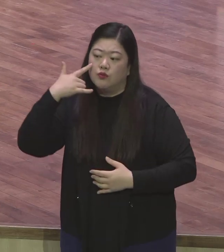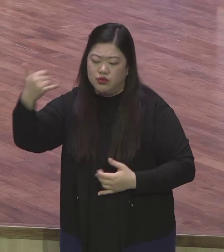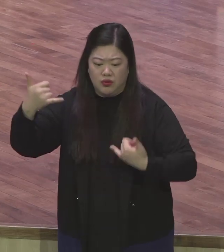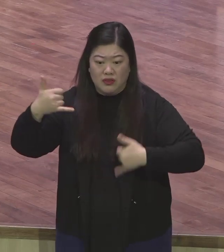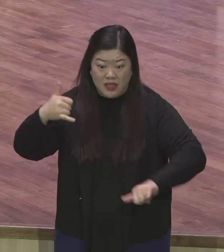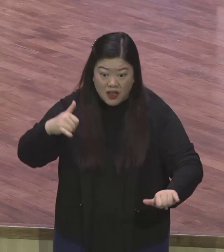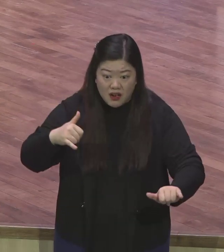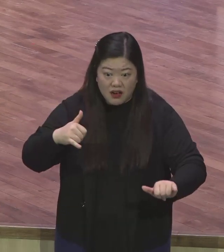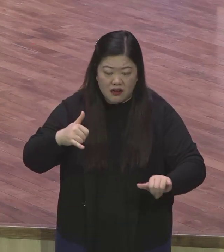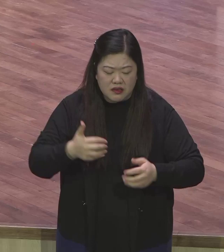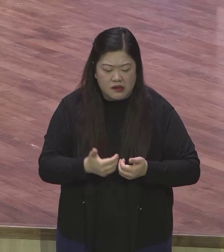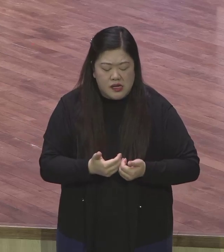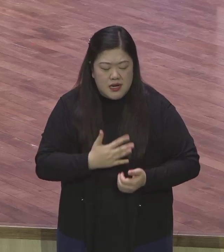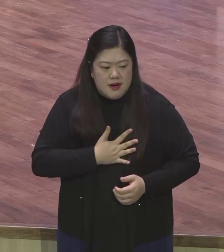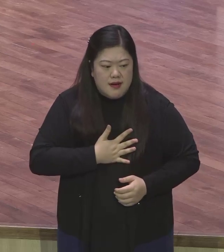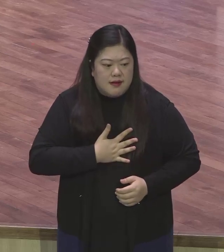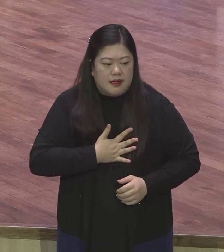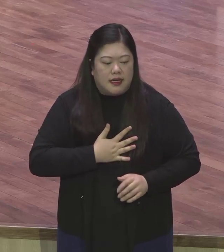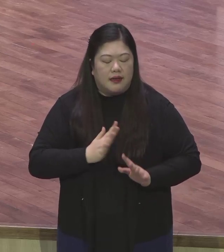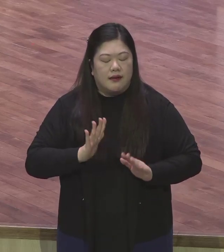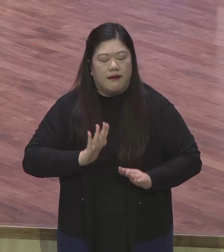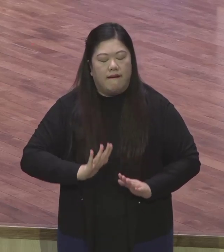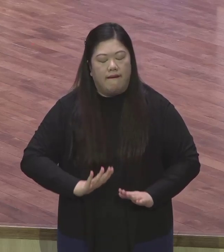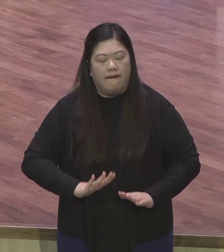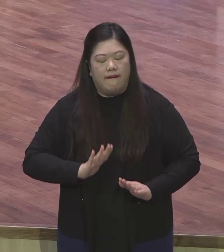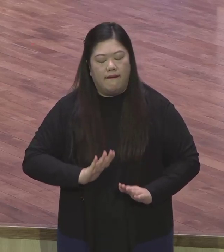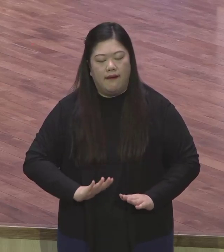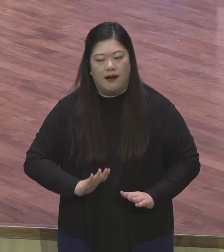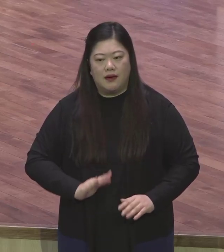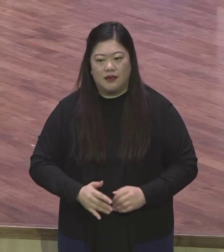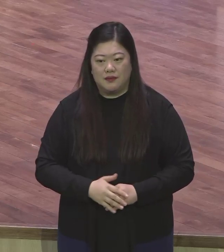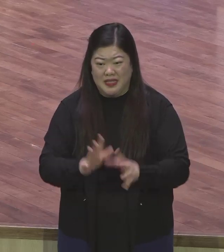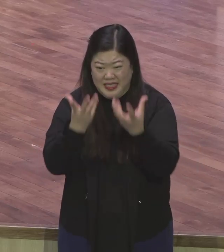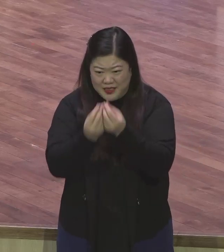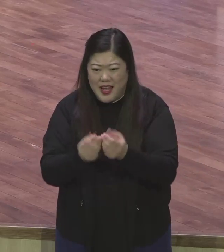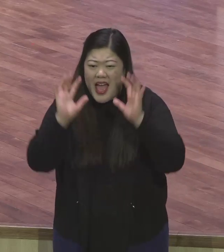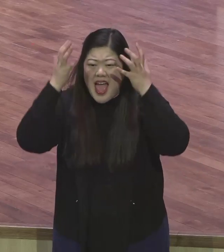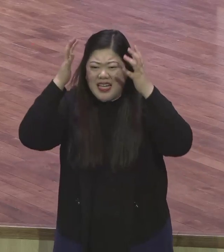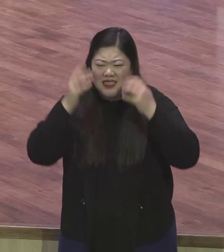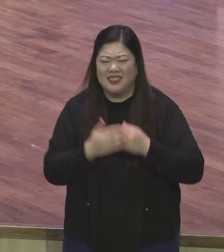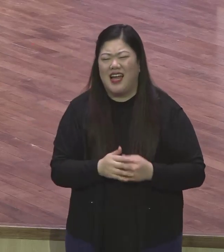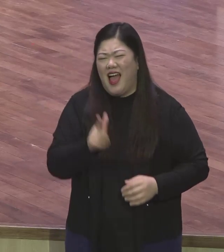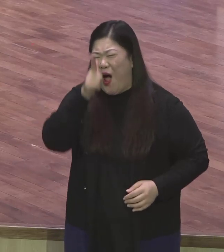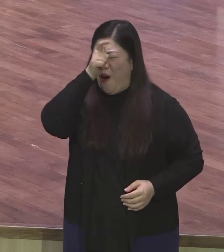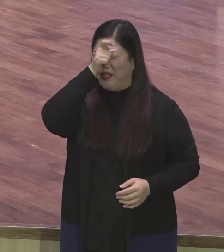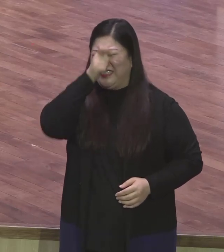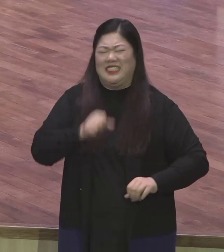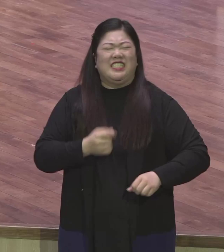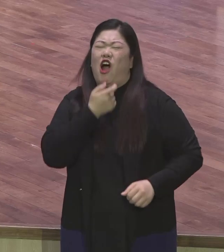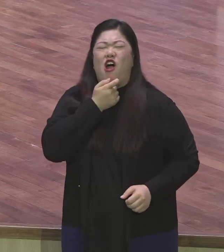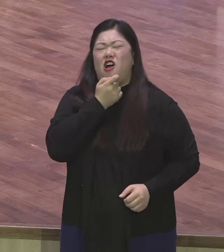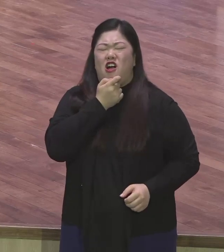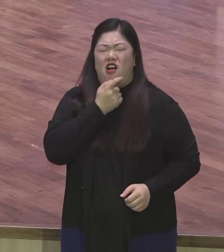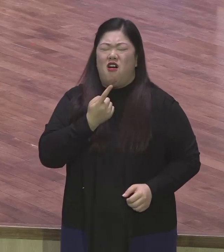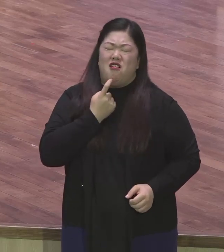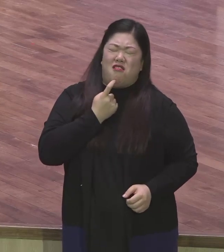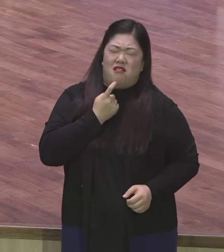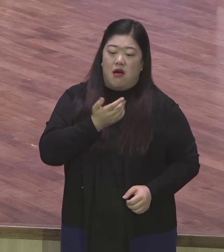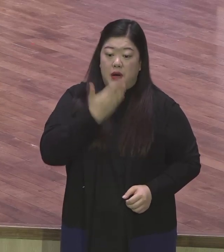마찬가지예요 어른아이들이 막 고집하고 주장하고 무식한 사람이 그러지 누가 유직한 사람이 현숙한